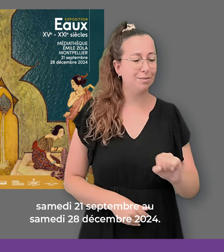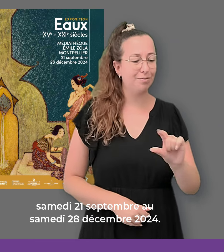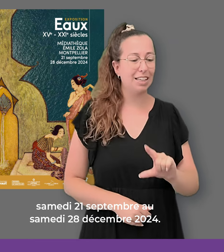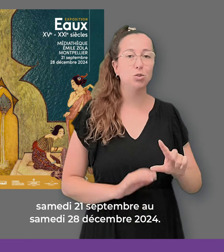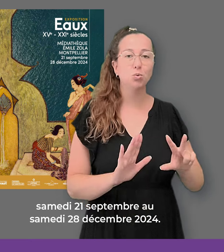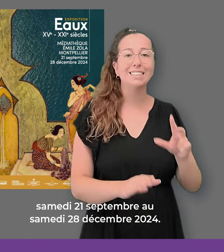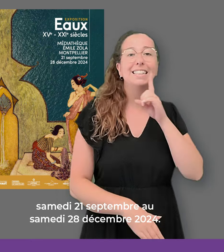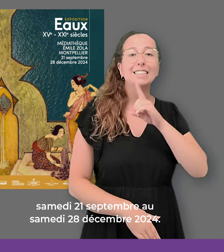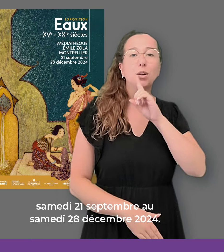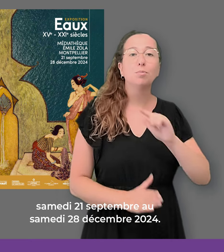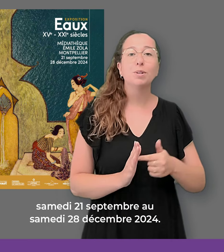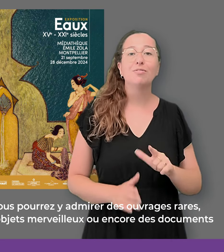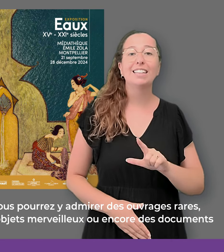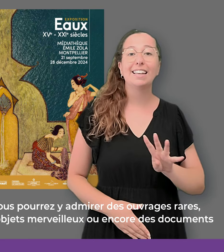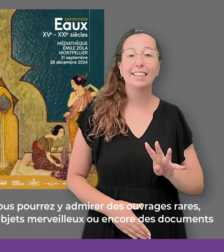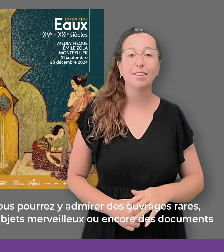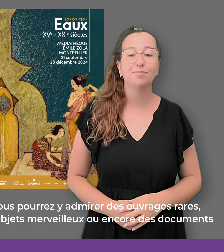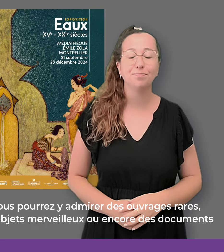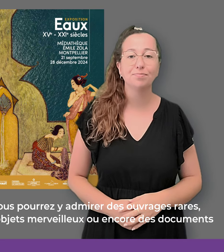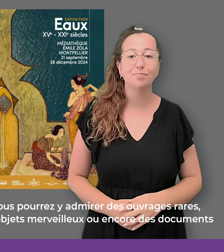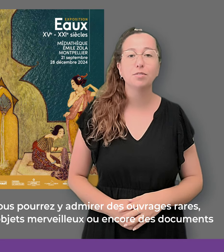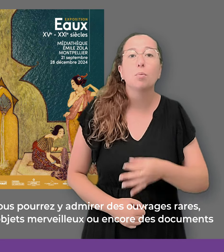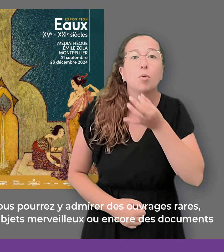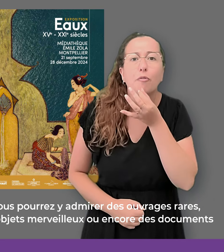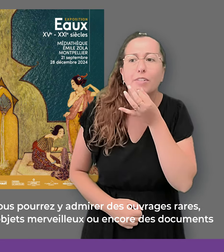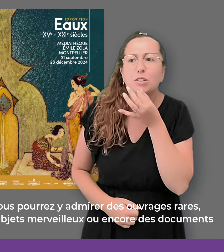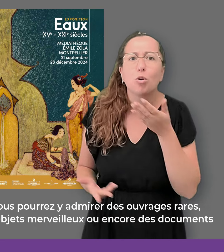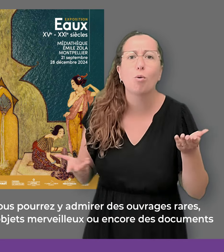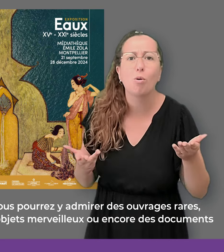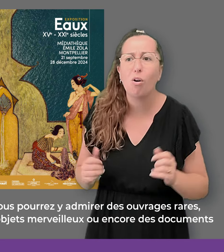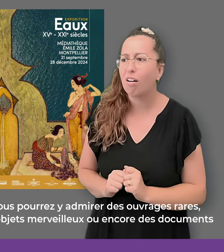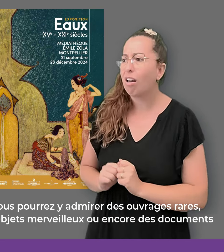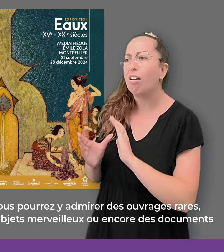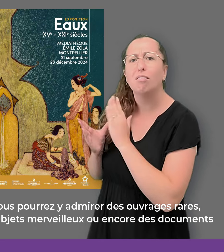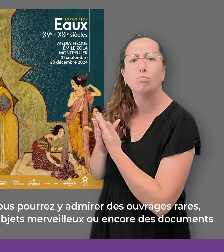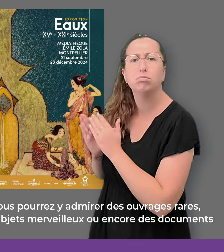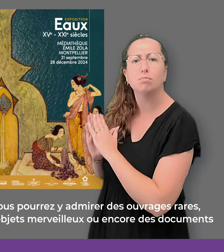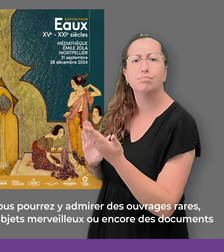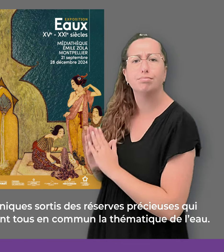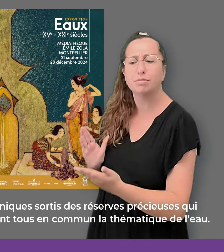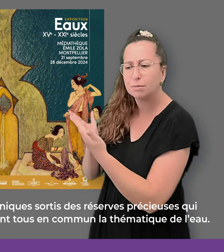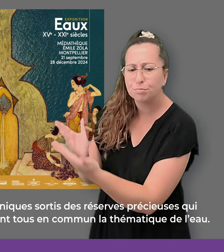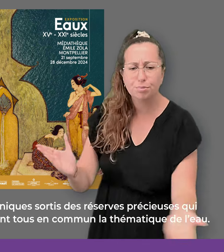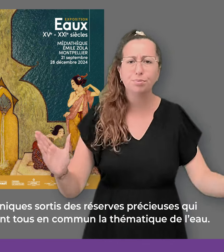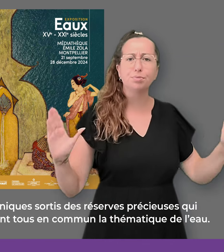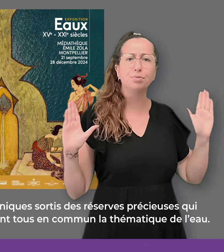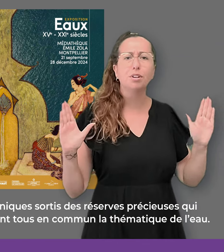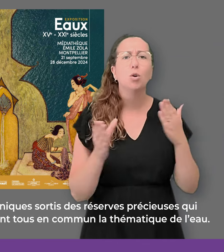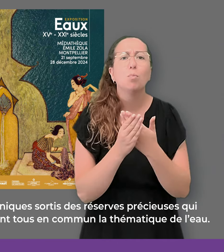2024. Vous pourrez y admirer des ouvrages rares, des objets merveilleux ou encore des documents uniques sortis des réserves